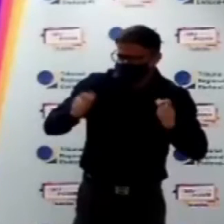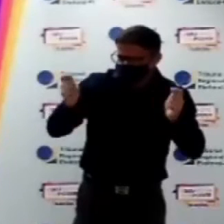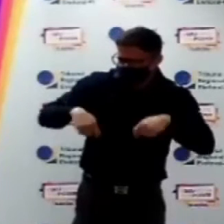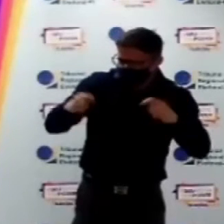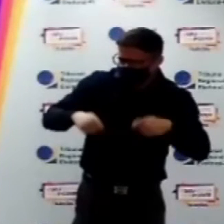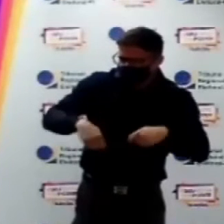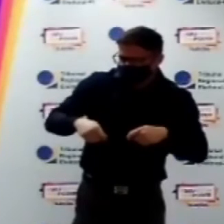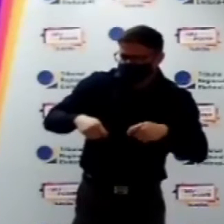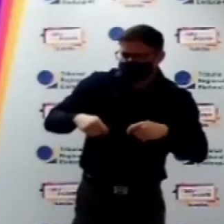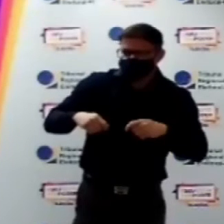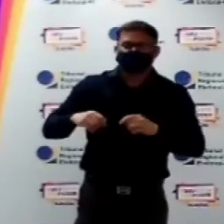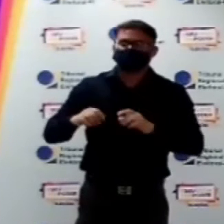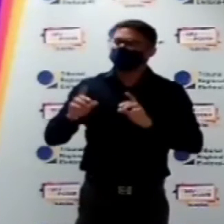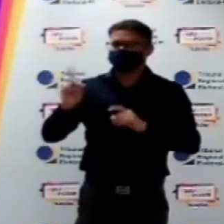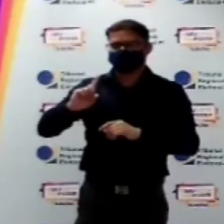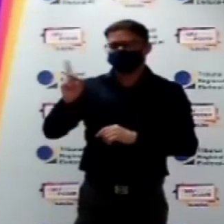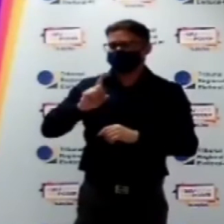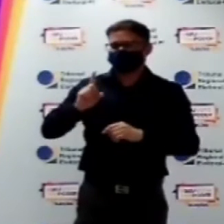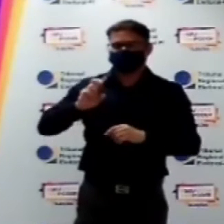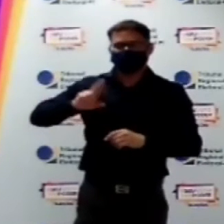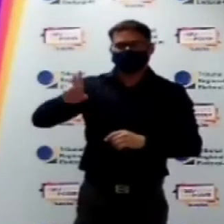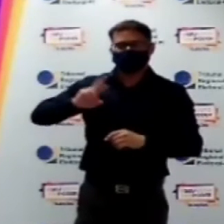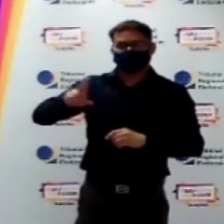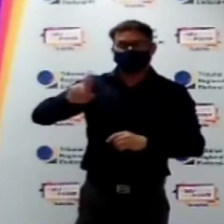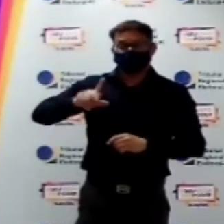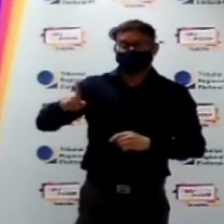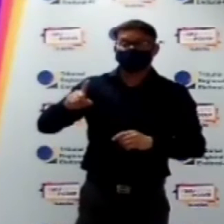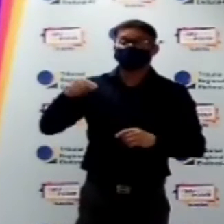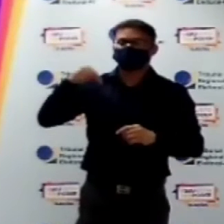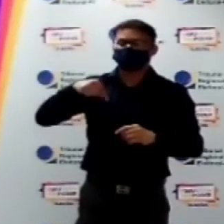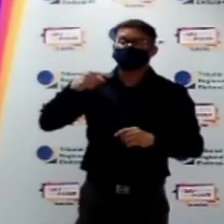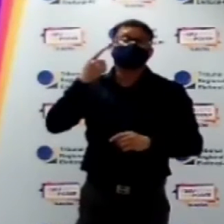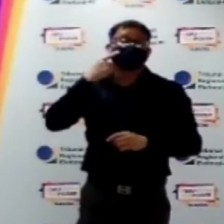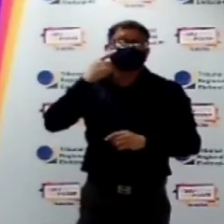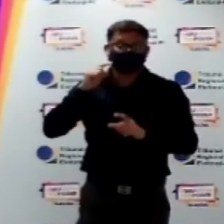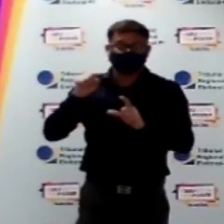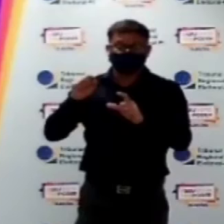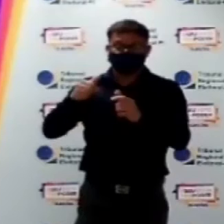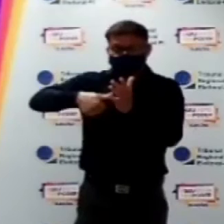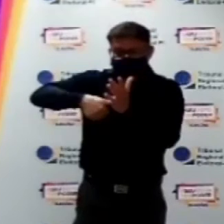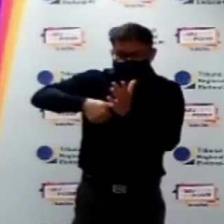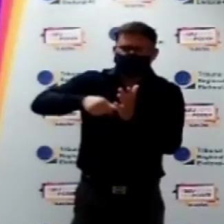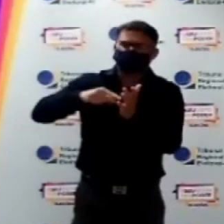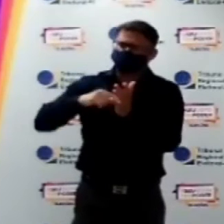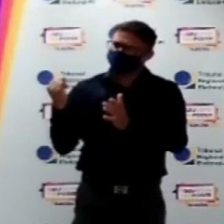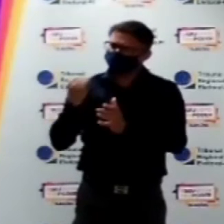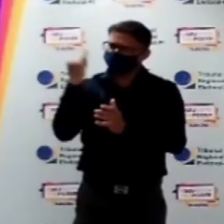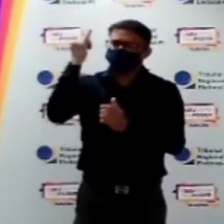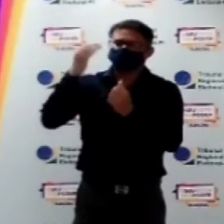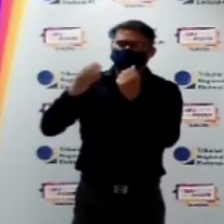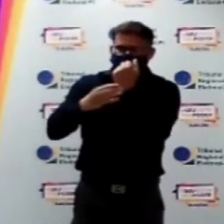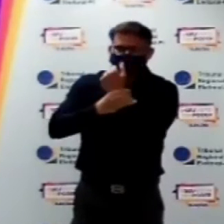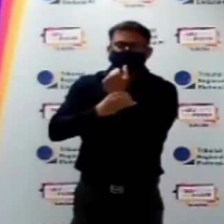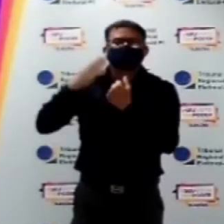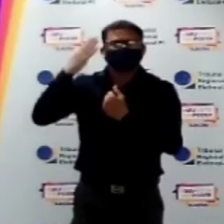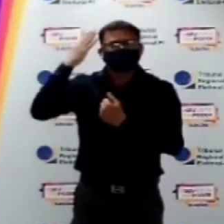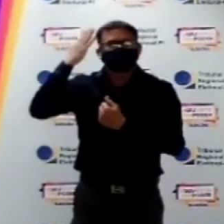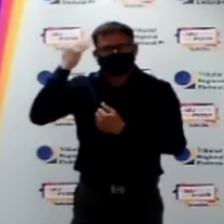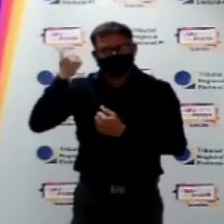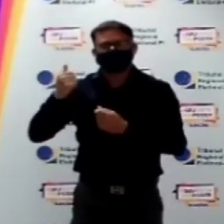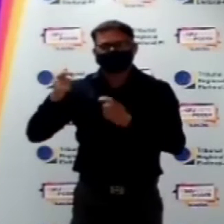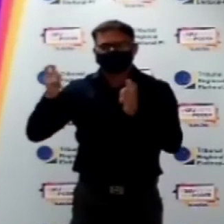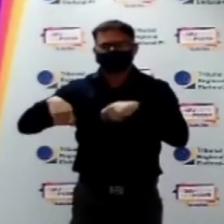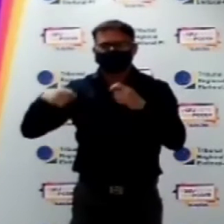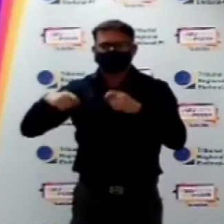Estamos adotando outro mecanismo de identificação. É claro que a biometria, ela traz um reforço maior no sentido que ela